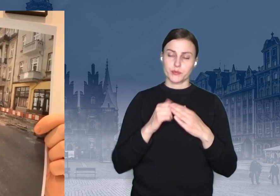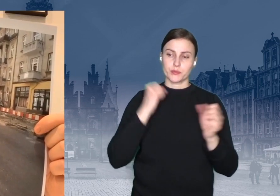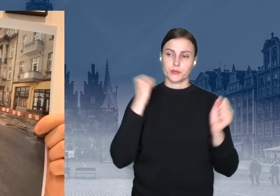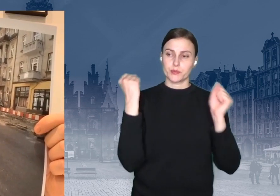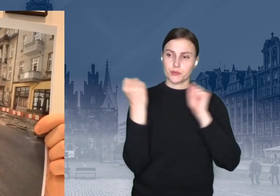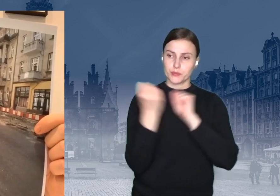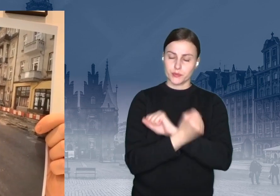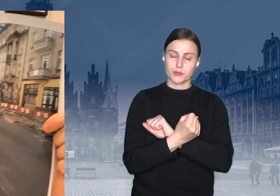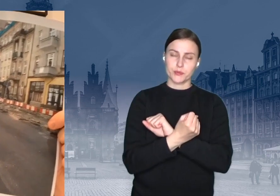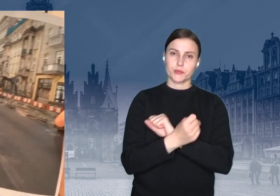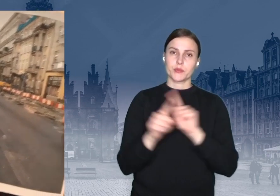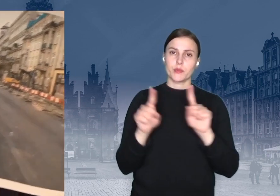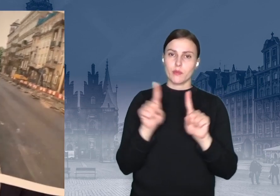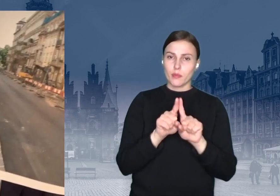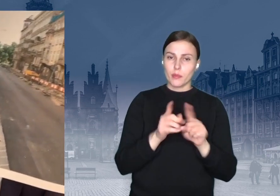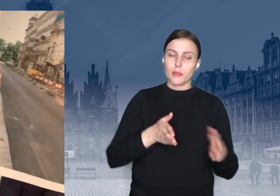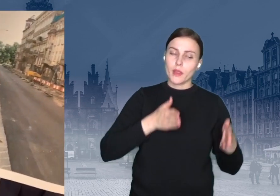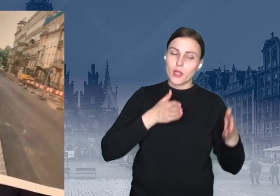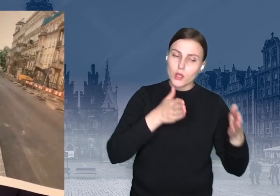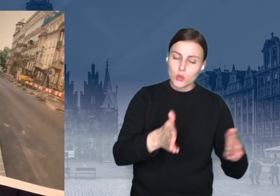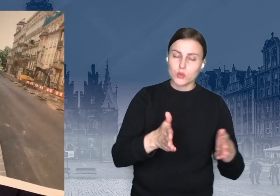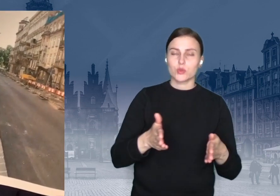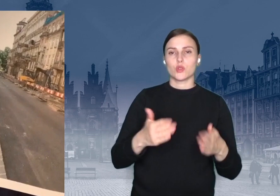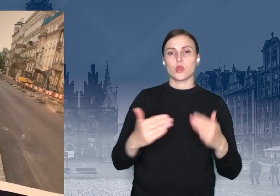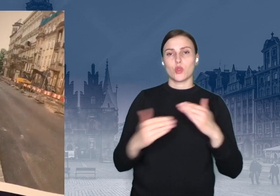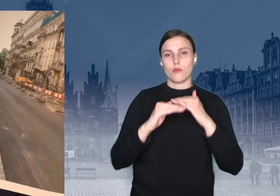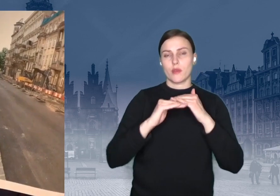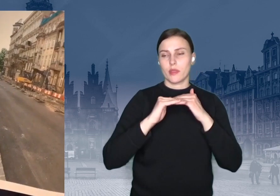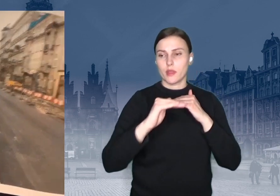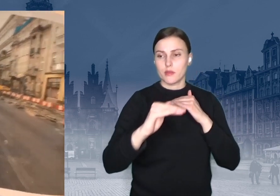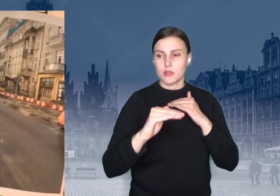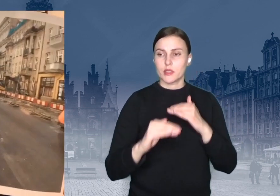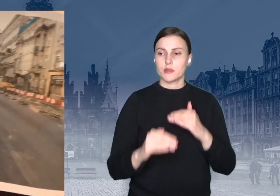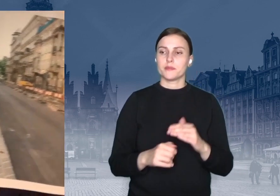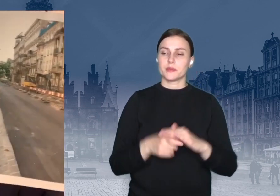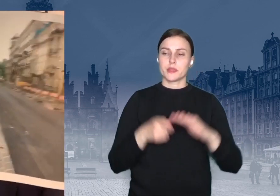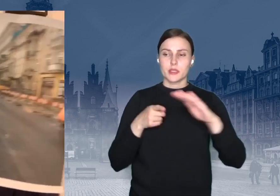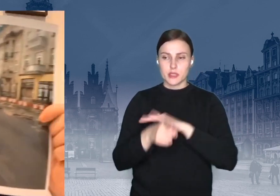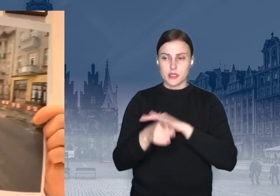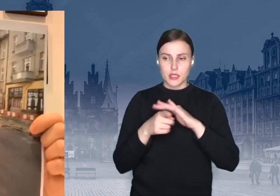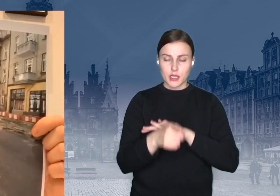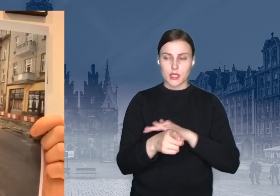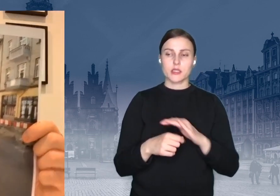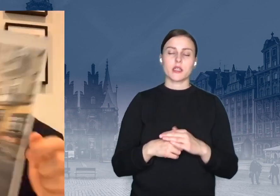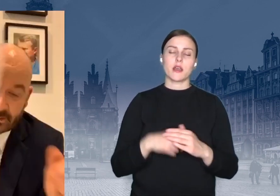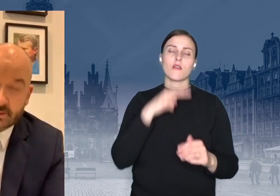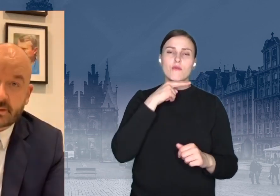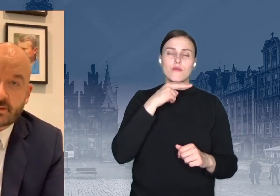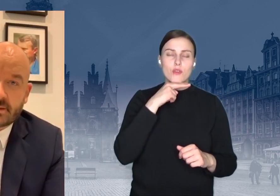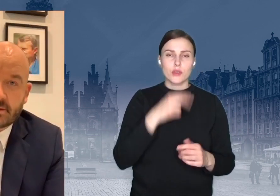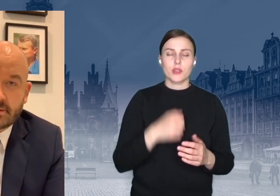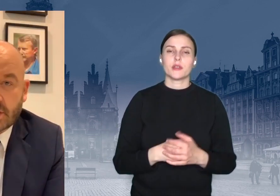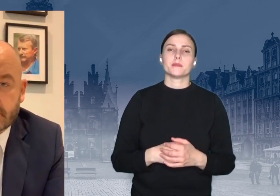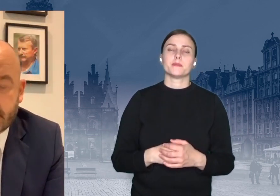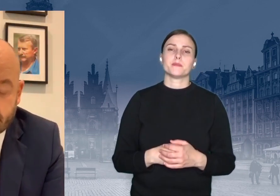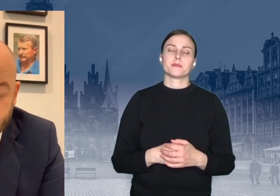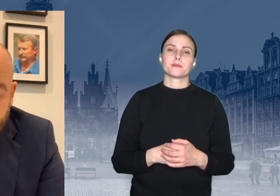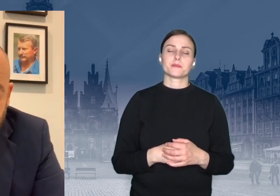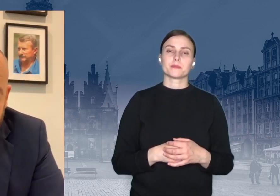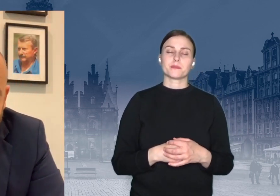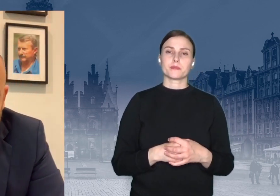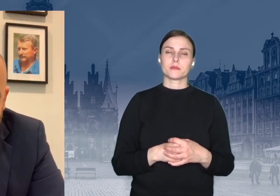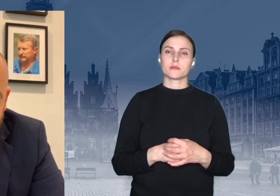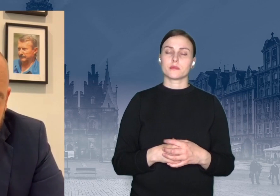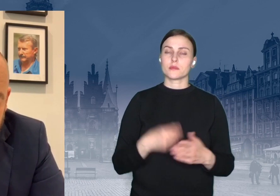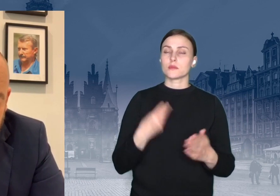nawierzchnia. Także instalacja wodna, kanalizacja, koszty inwestycji to jest 700